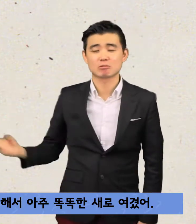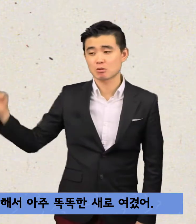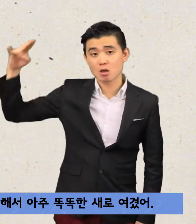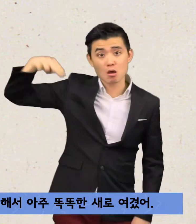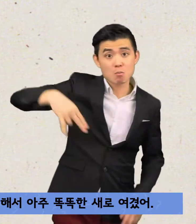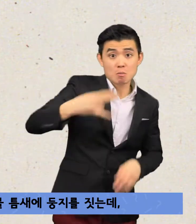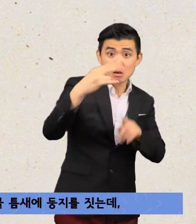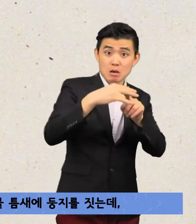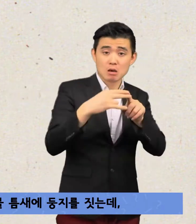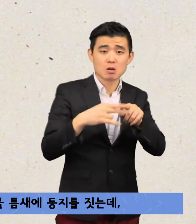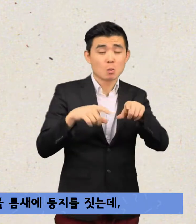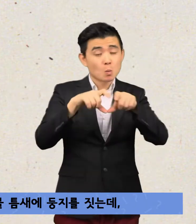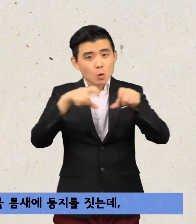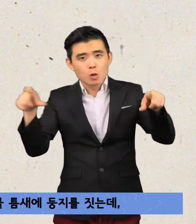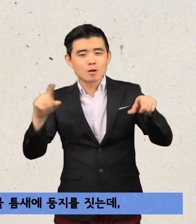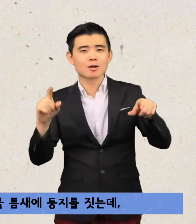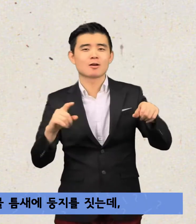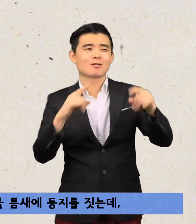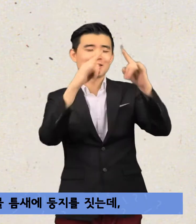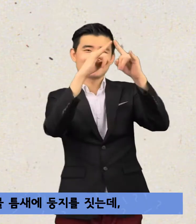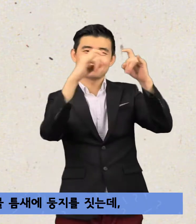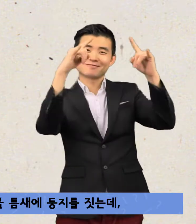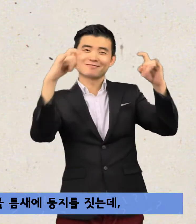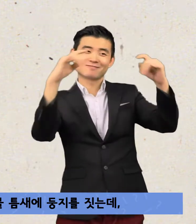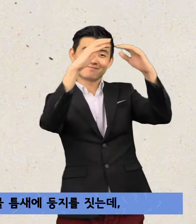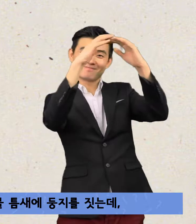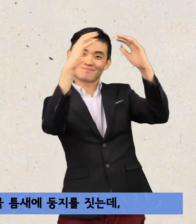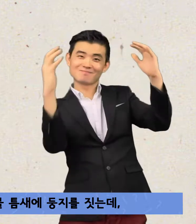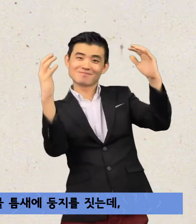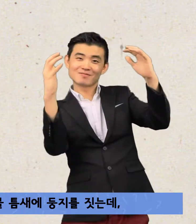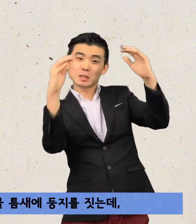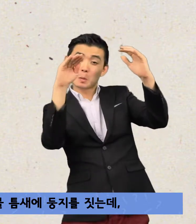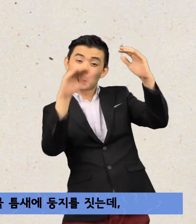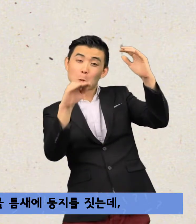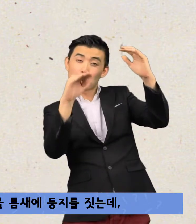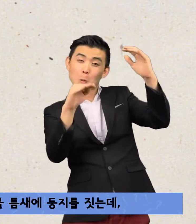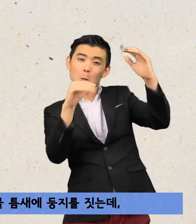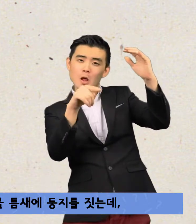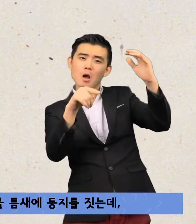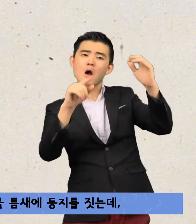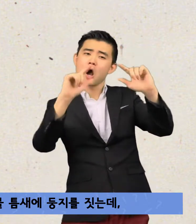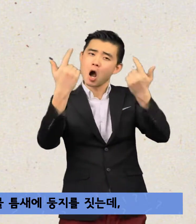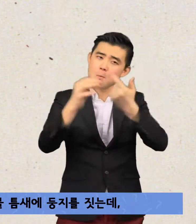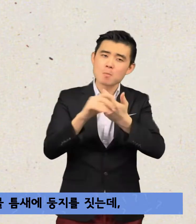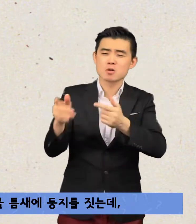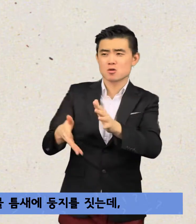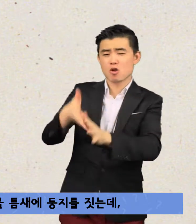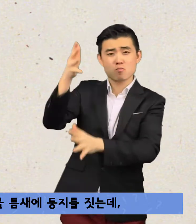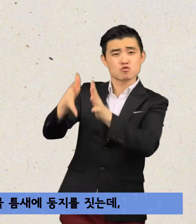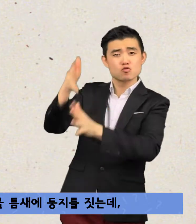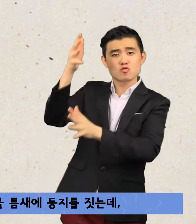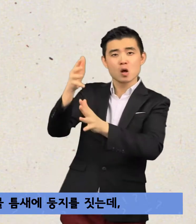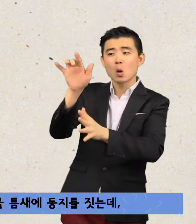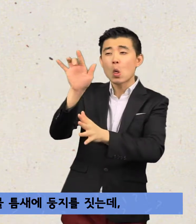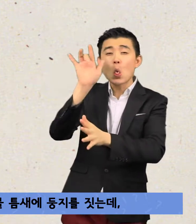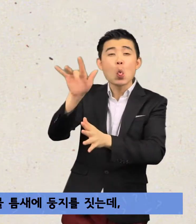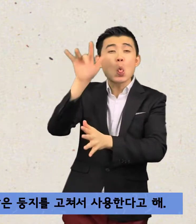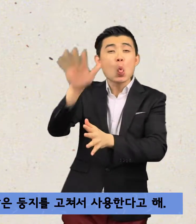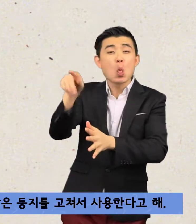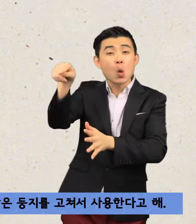제비는 보통 처마 밑이나 건물 틈새에 둥지를 짓는데 한 번